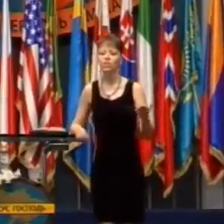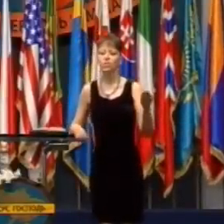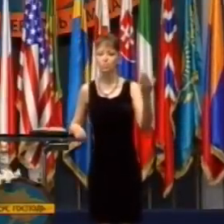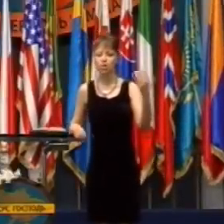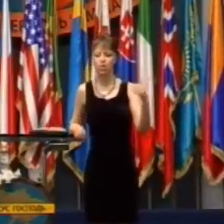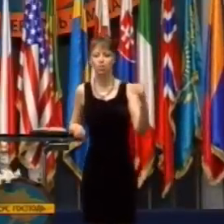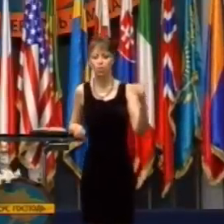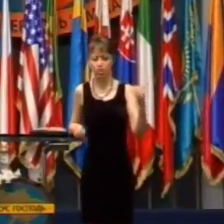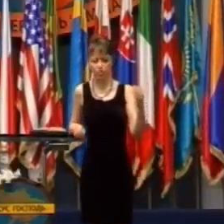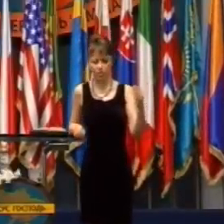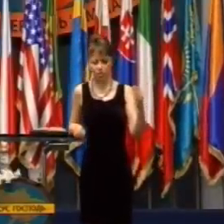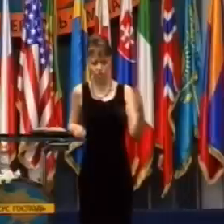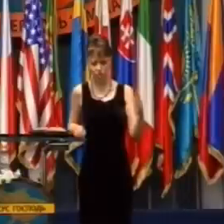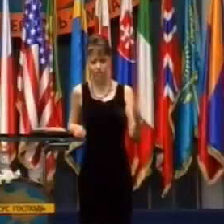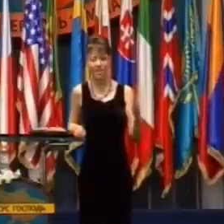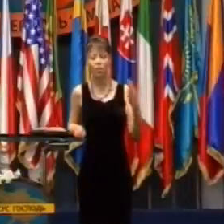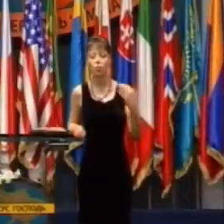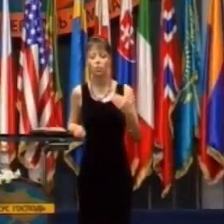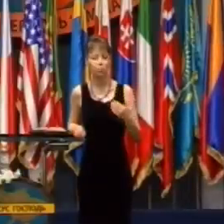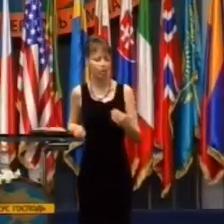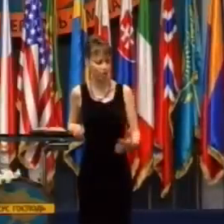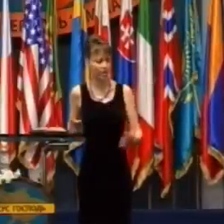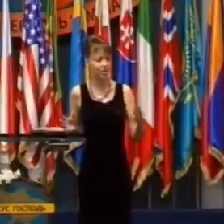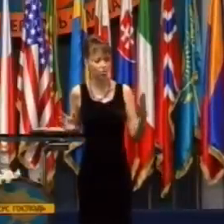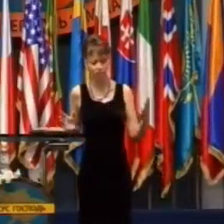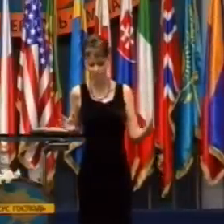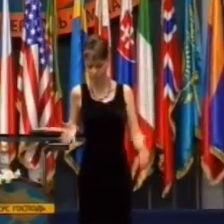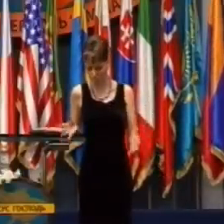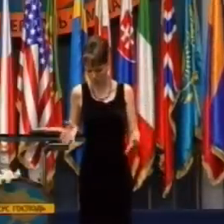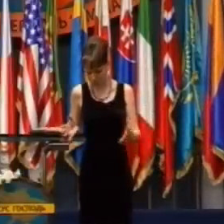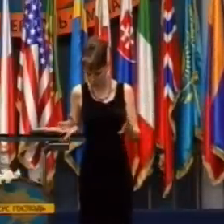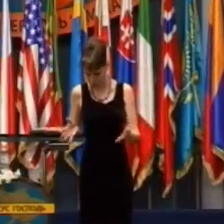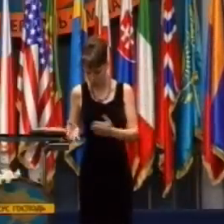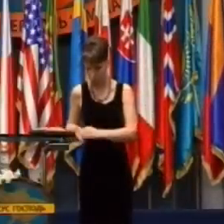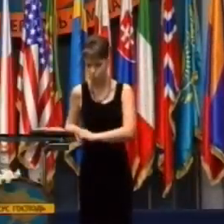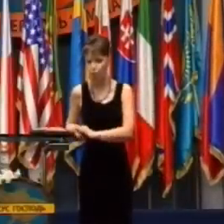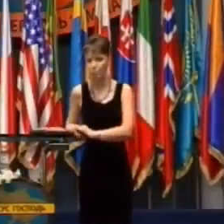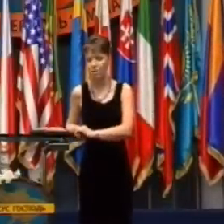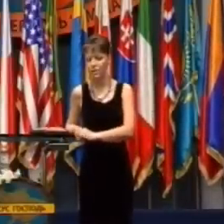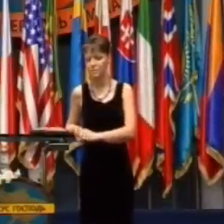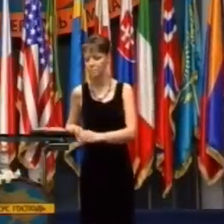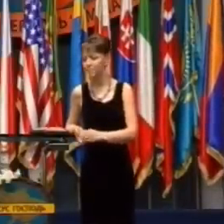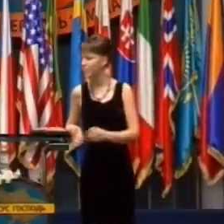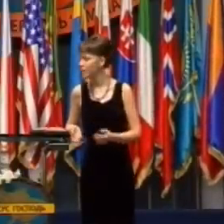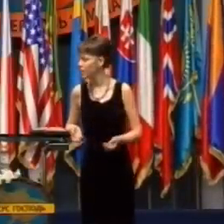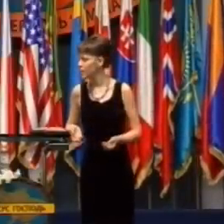Menej než o 24 hodín som mal začať našu národnú konferenciu.